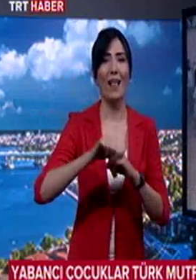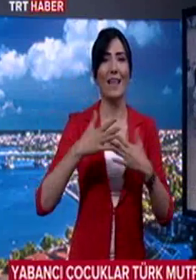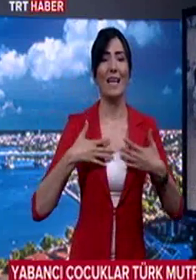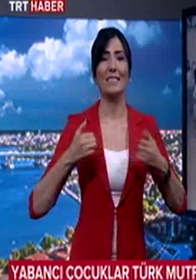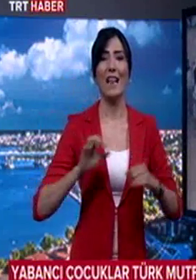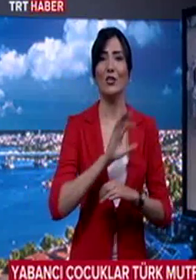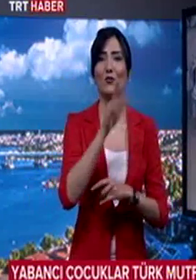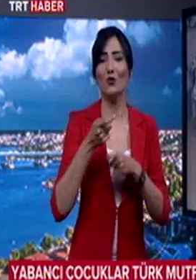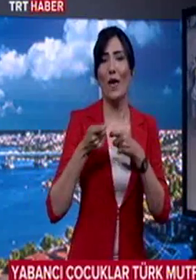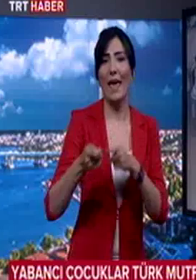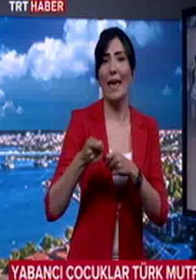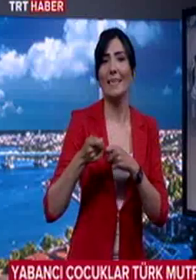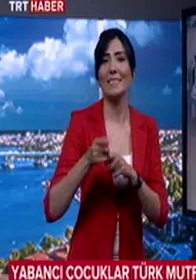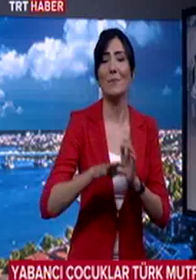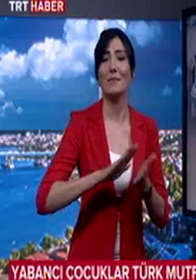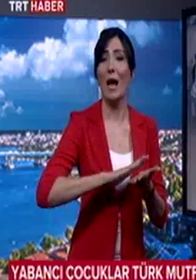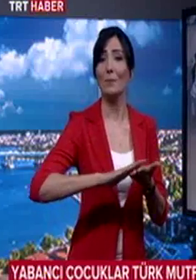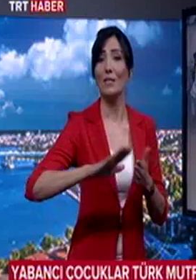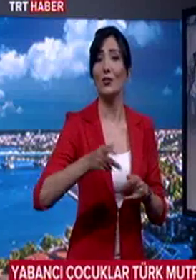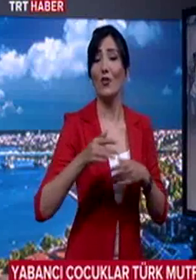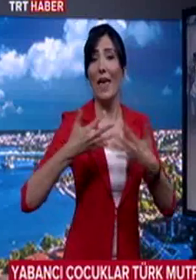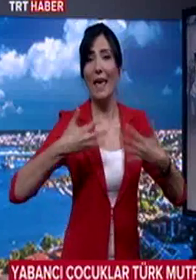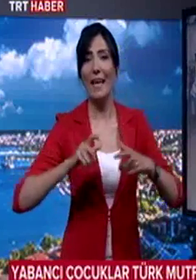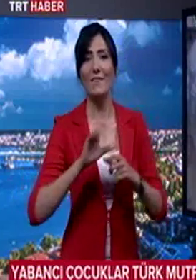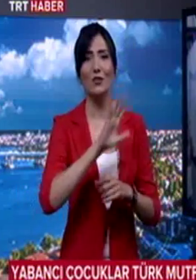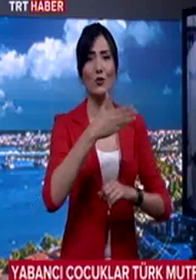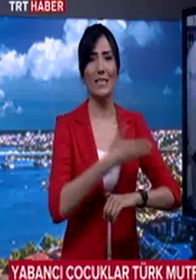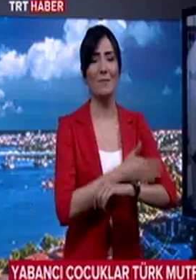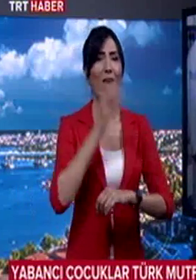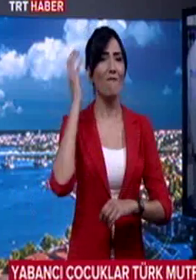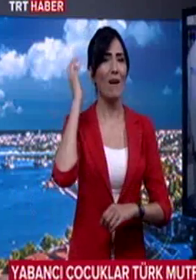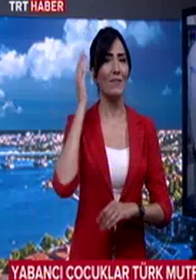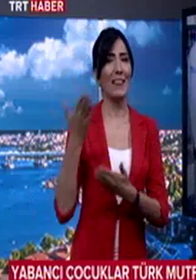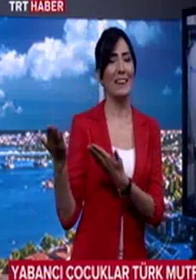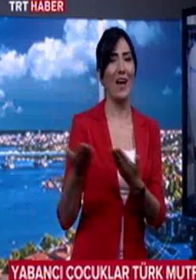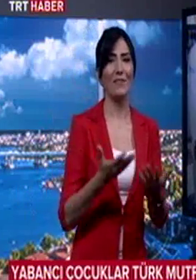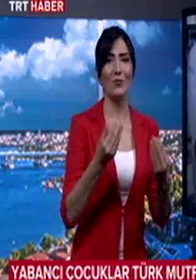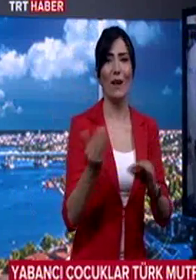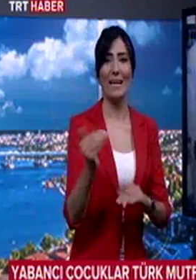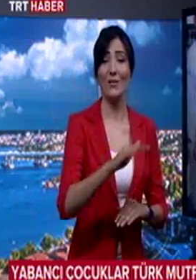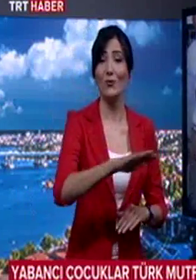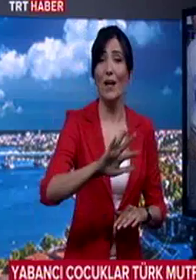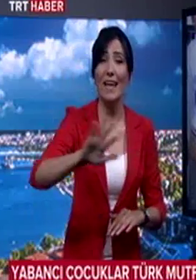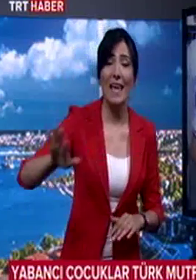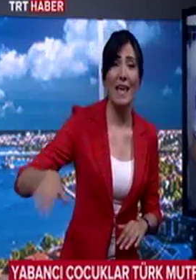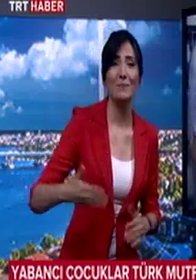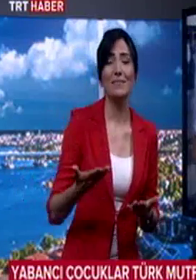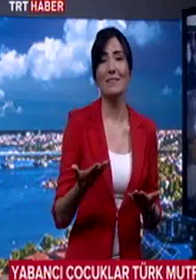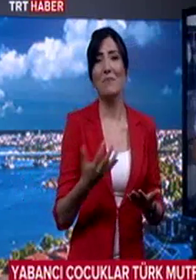Turizmi Eğitim, Geriyatri Rehabilitasyon, Engelli ve Sosyal Hizmetler Vakfı'nın davetlisi olarak gelen çocukların hepsi yetim ya da